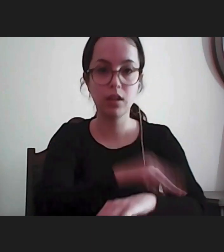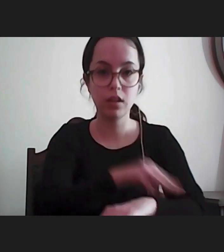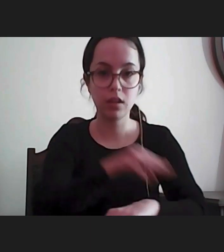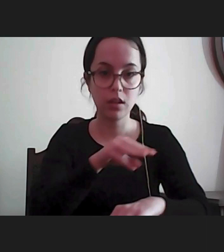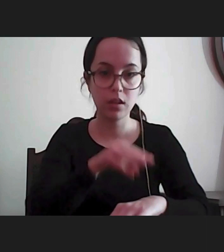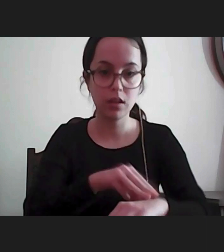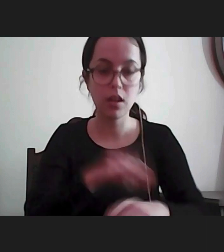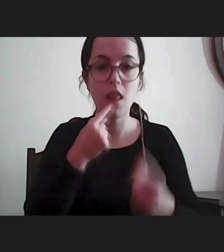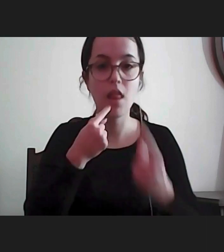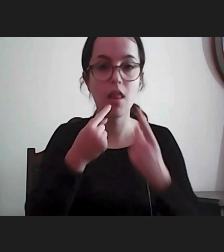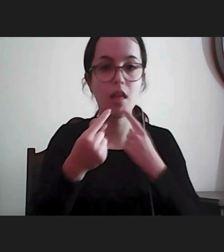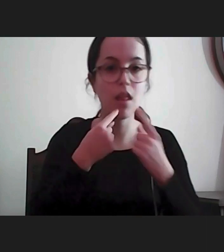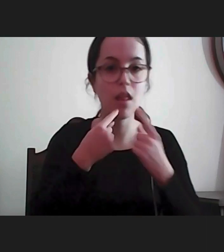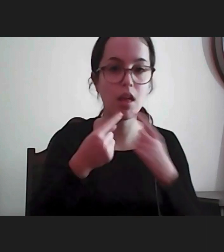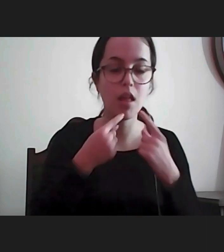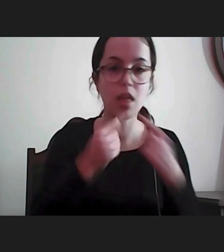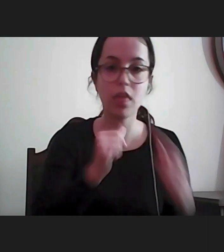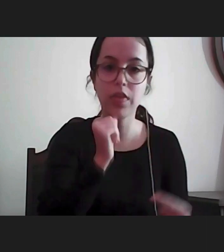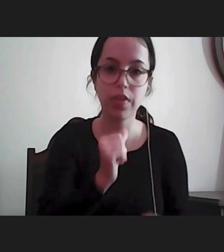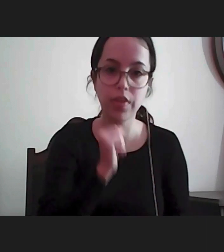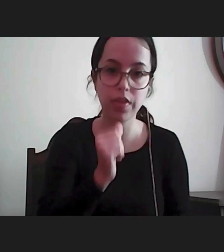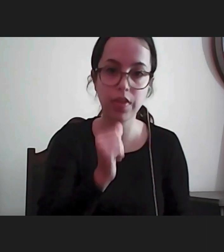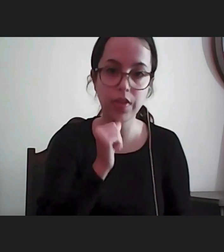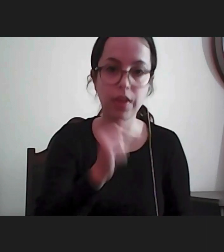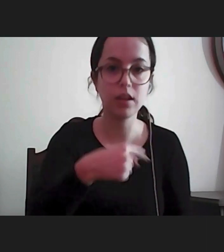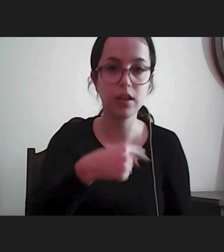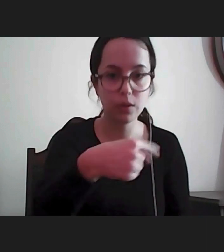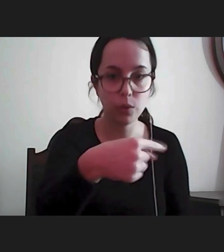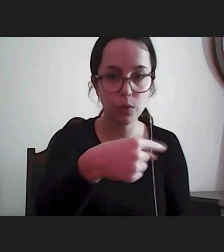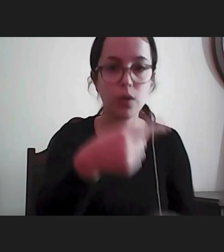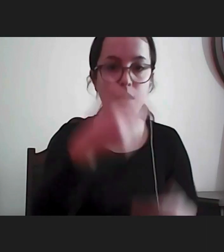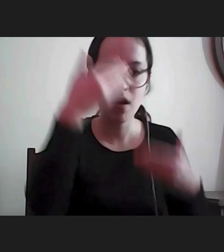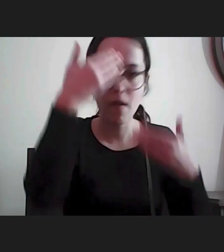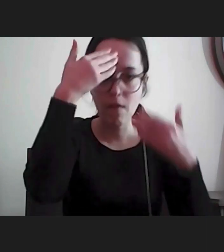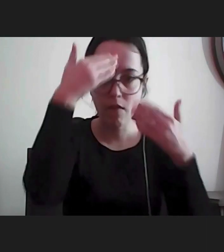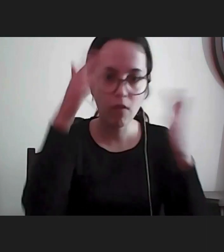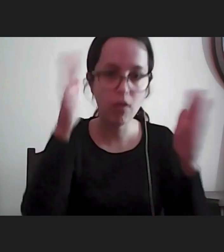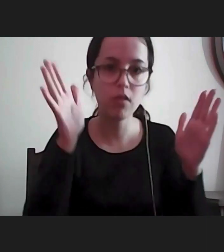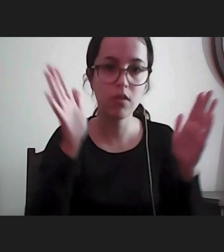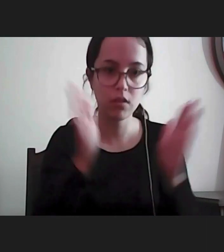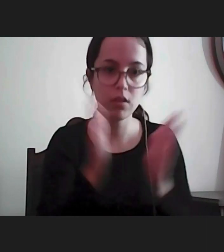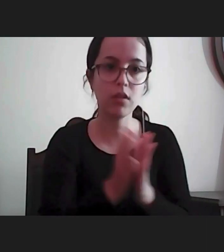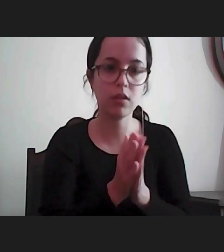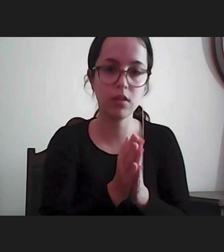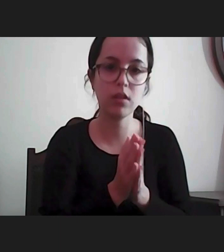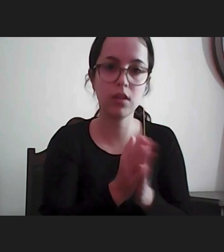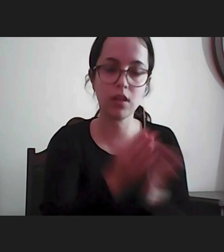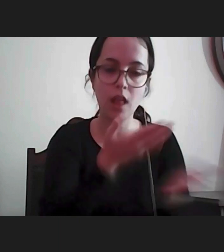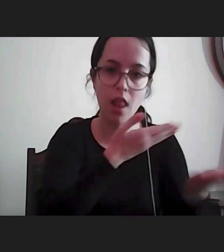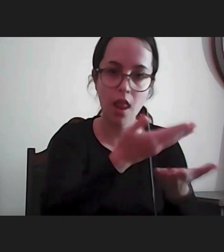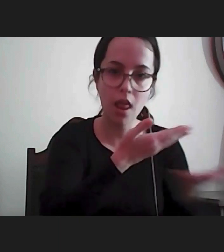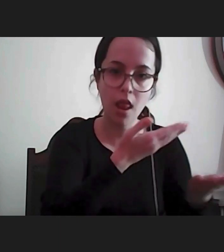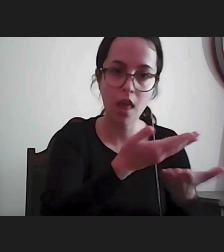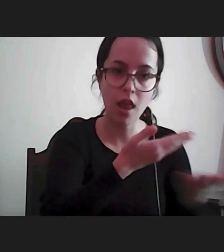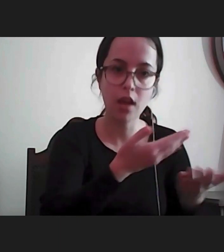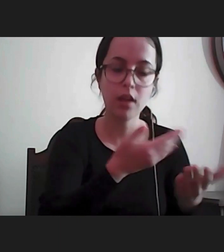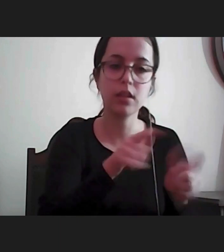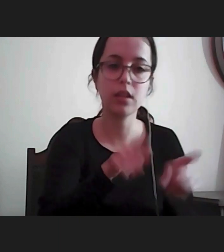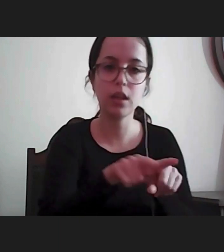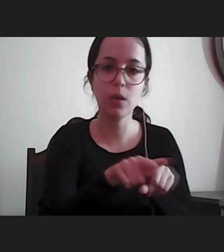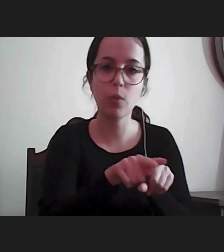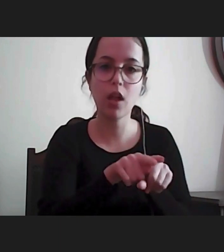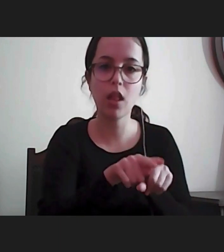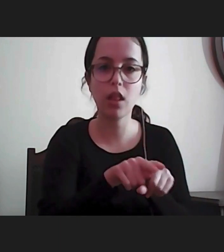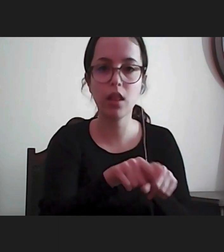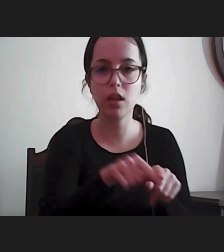diálogo que se quer constante diário frutuoso aberto a hipótese das recomendações